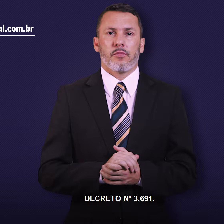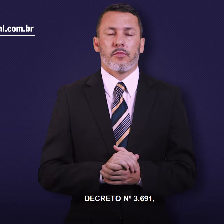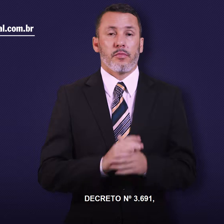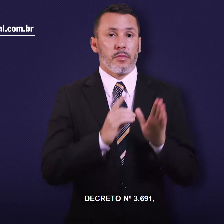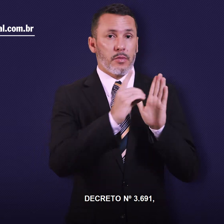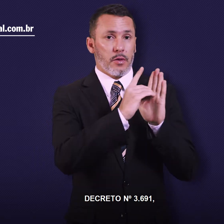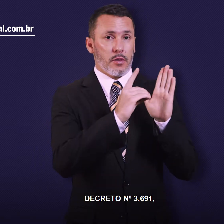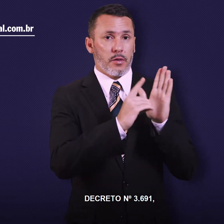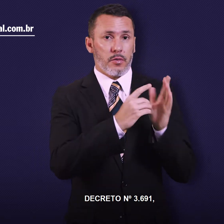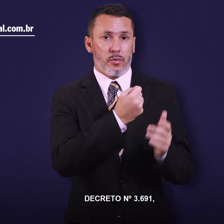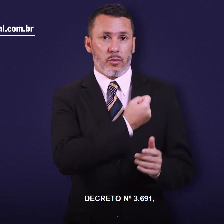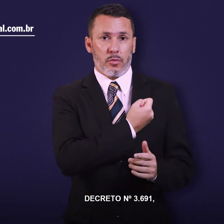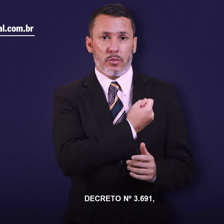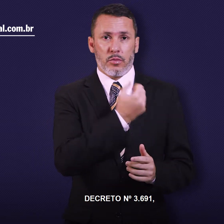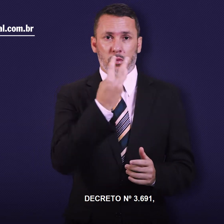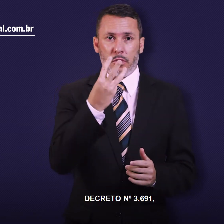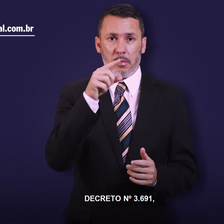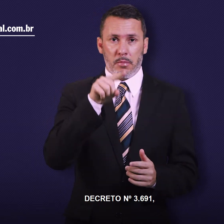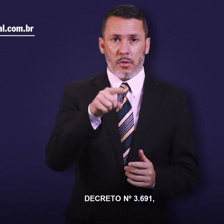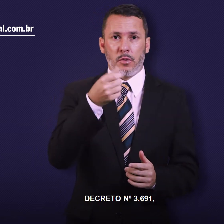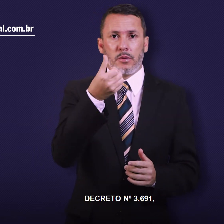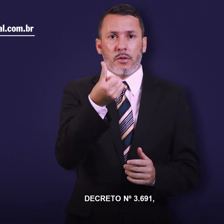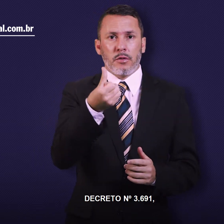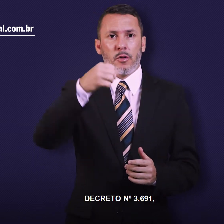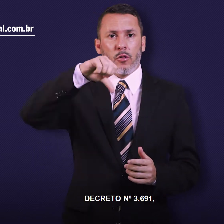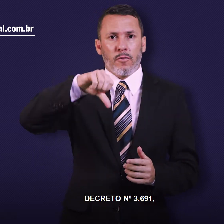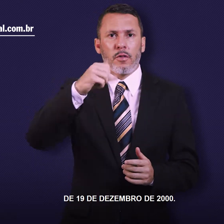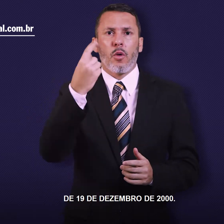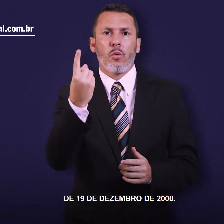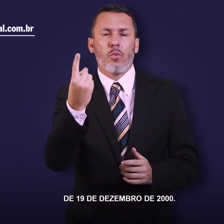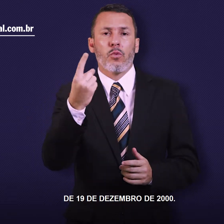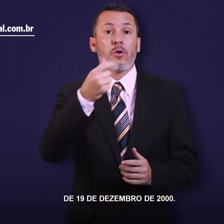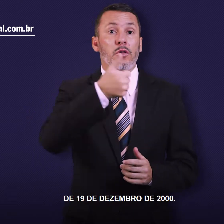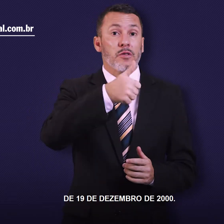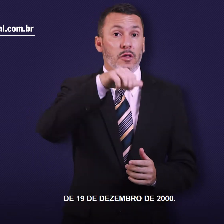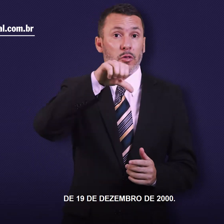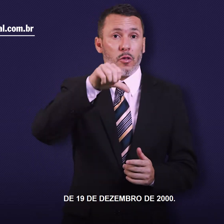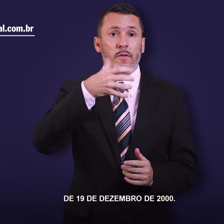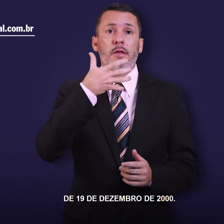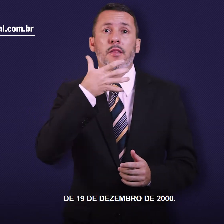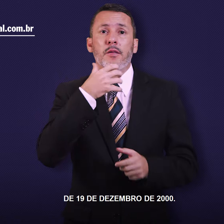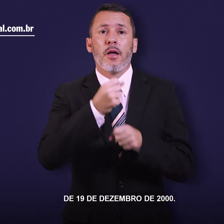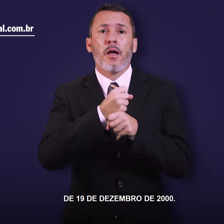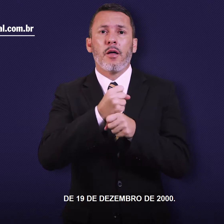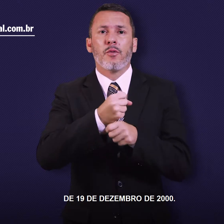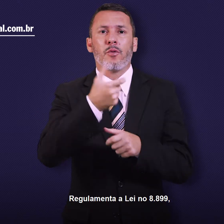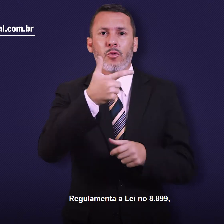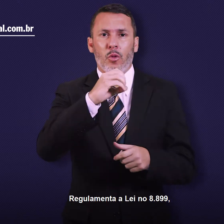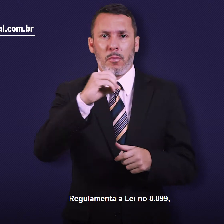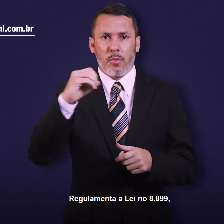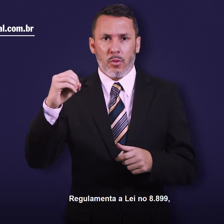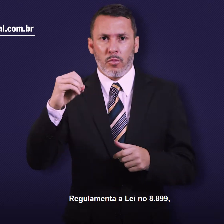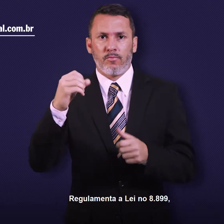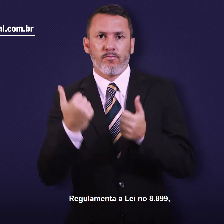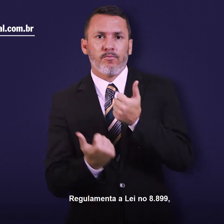Decreto nº 3.691, de 19 de dezembro de 2000, regulamenta a Lei nº 8